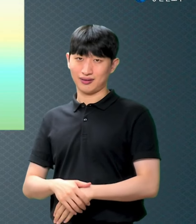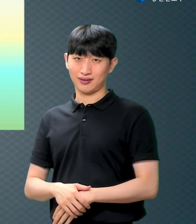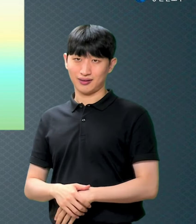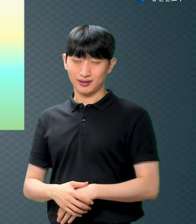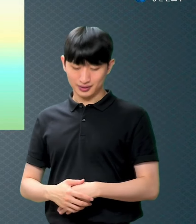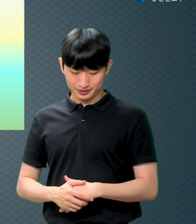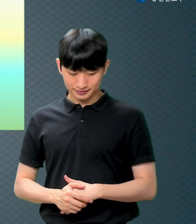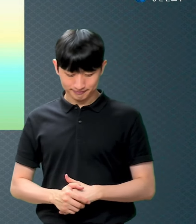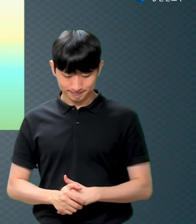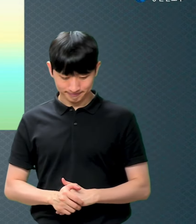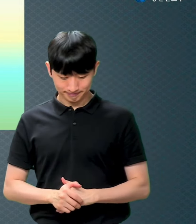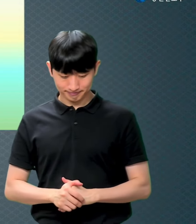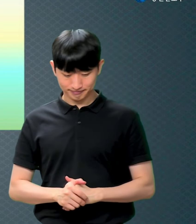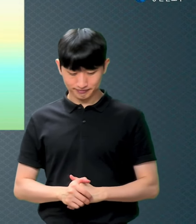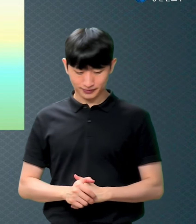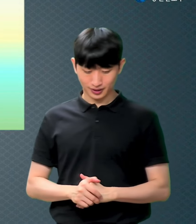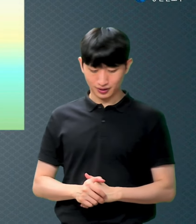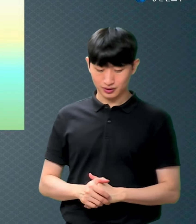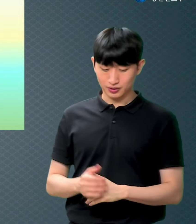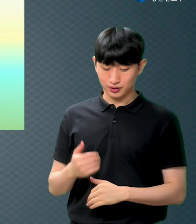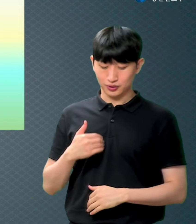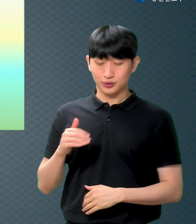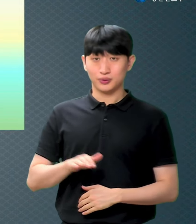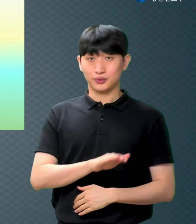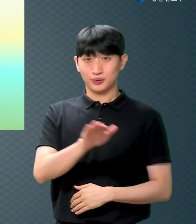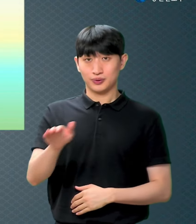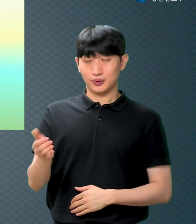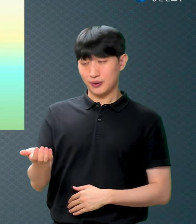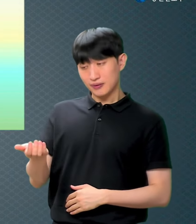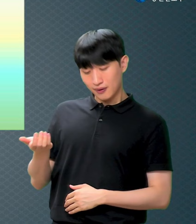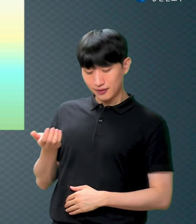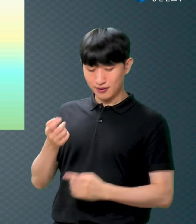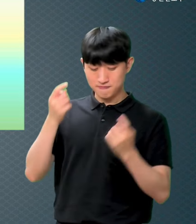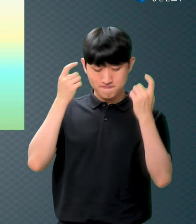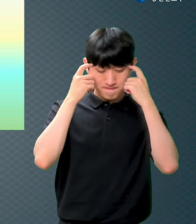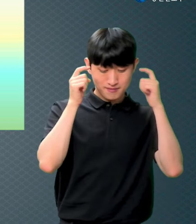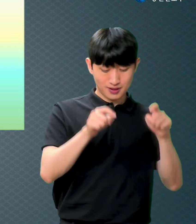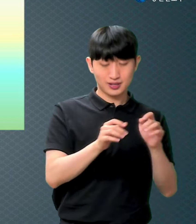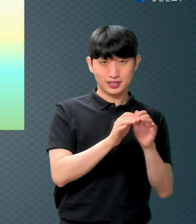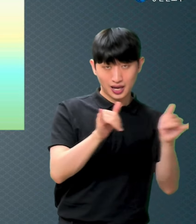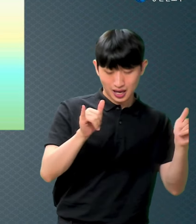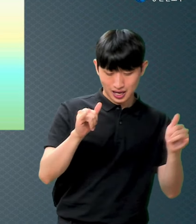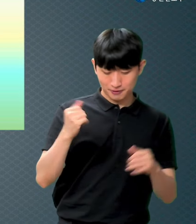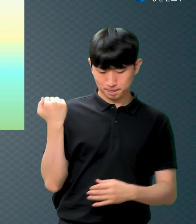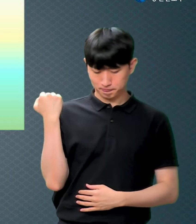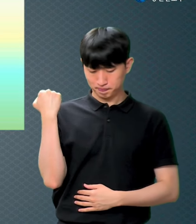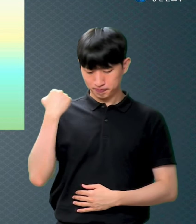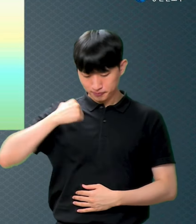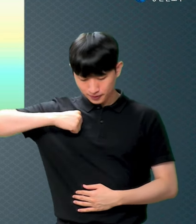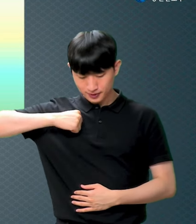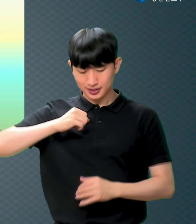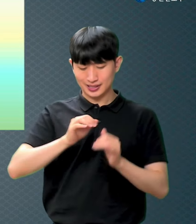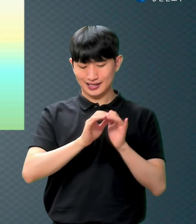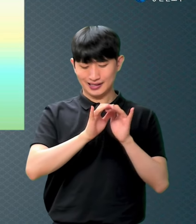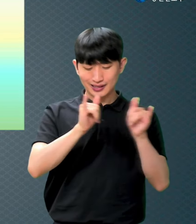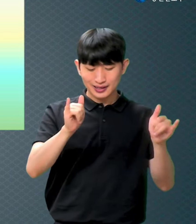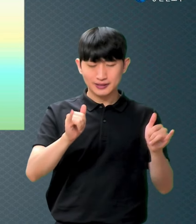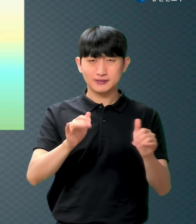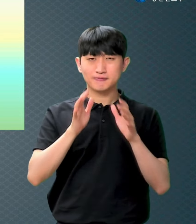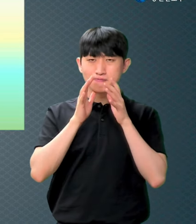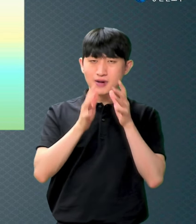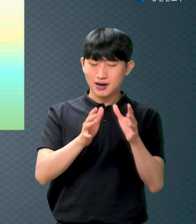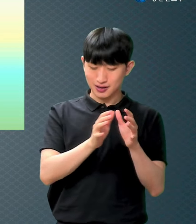우리도 전에는 어리석은 자요 순종치 아니한 자요 속은 자요